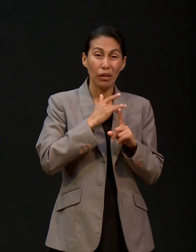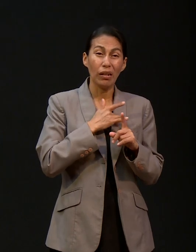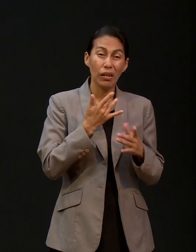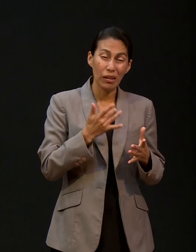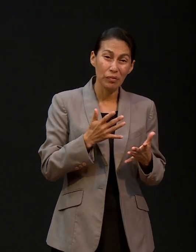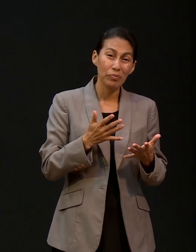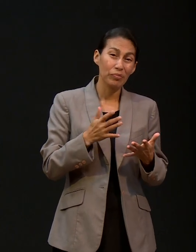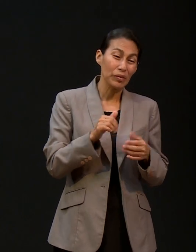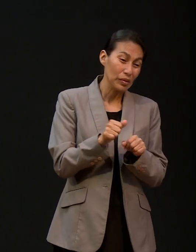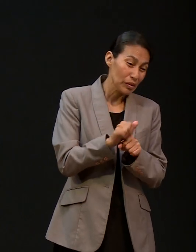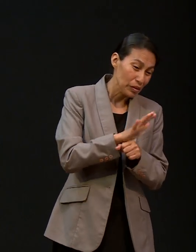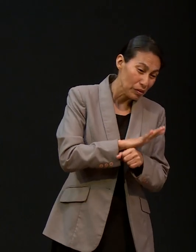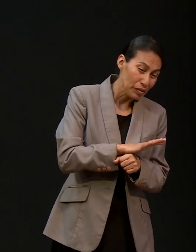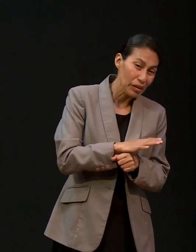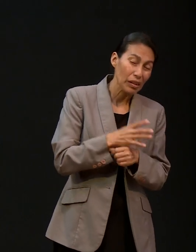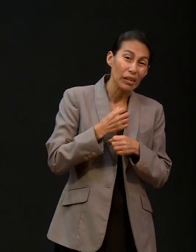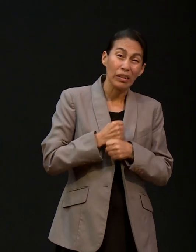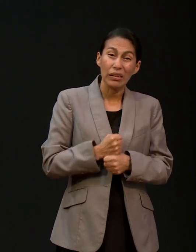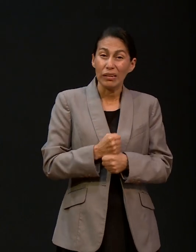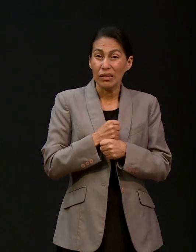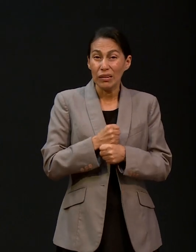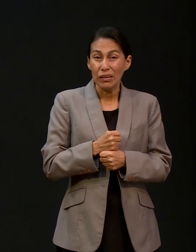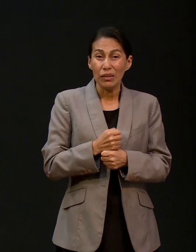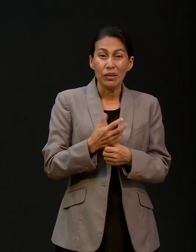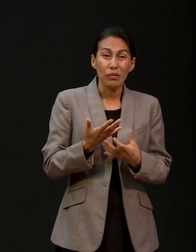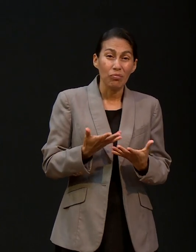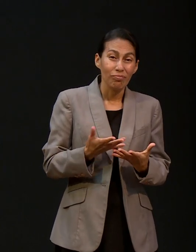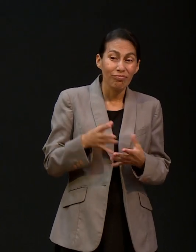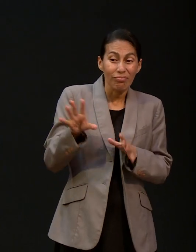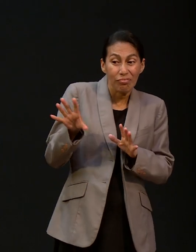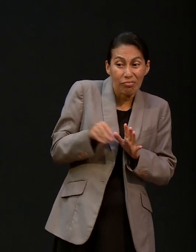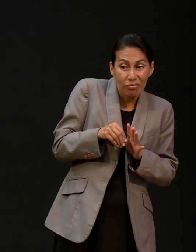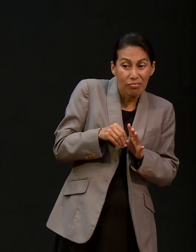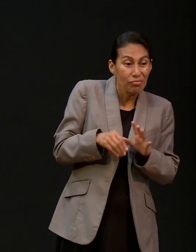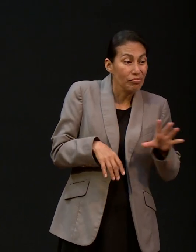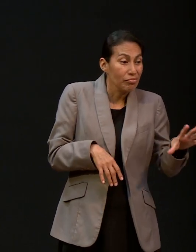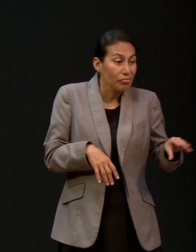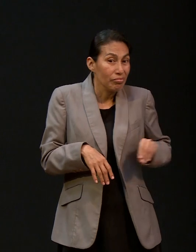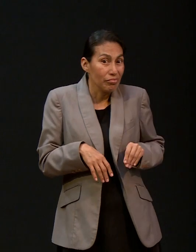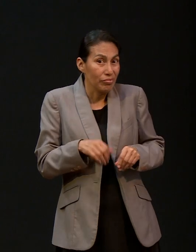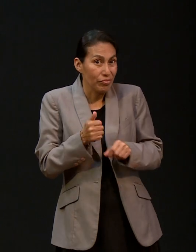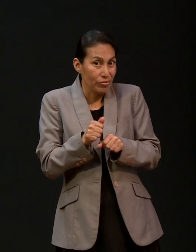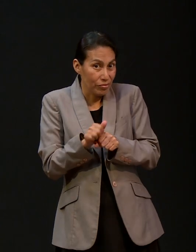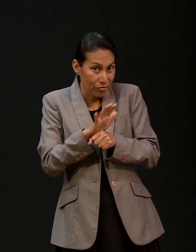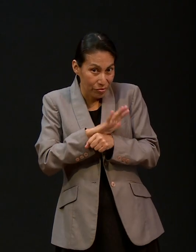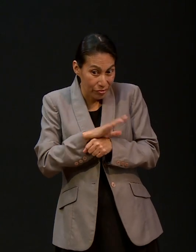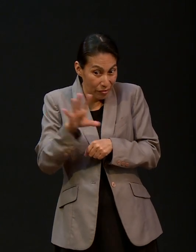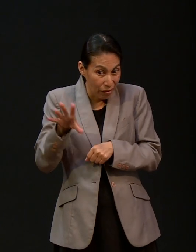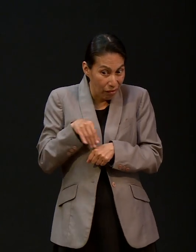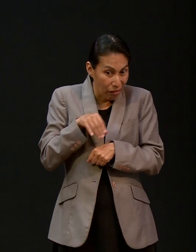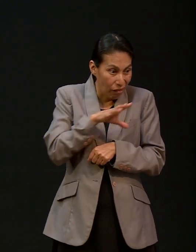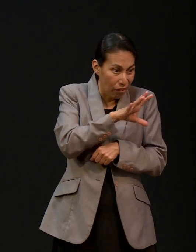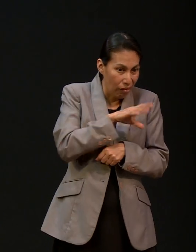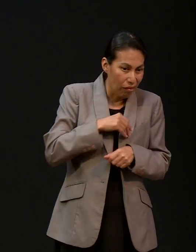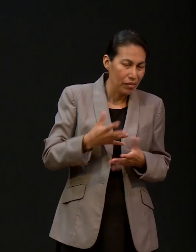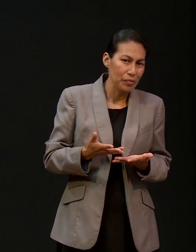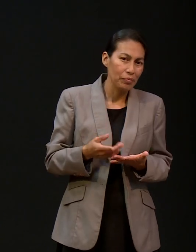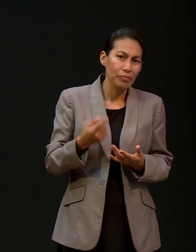en mucha angustia de que se fueran a contagiar. Dejamos de verlos como